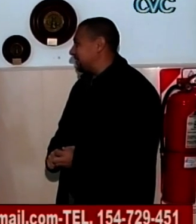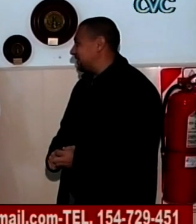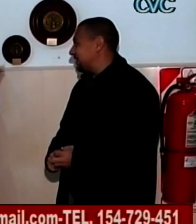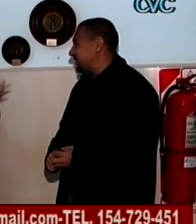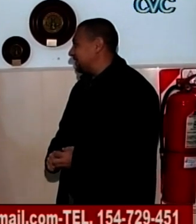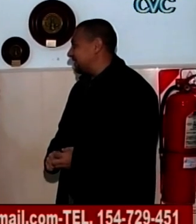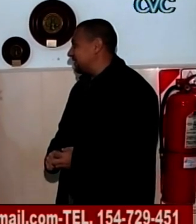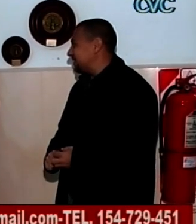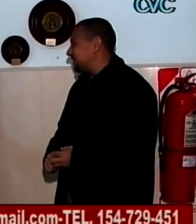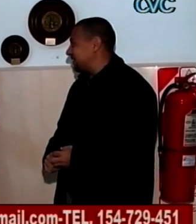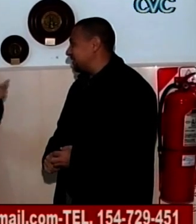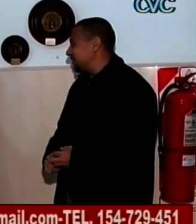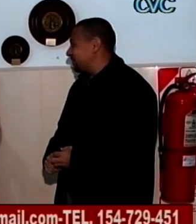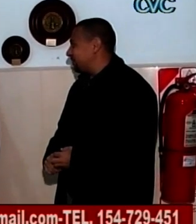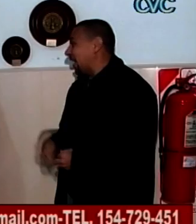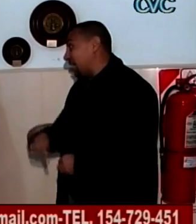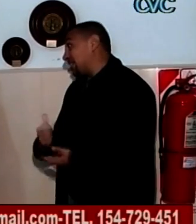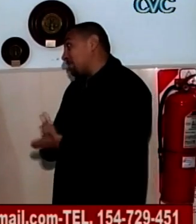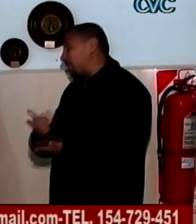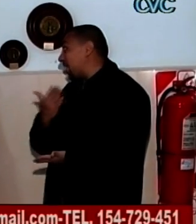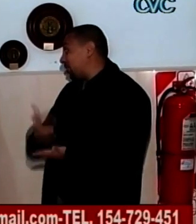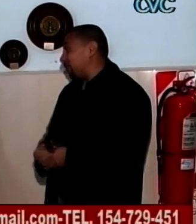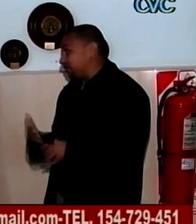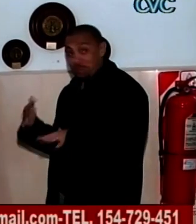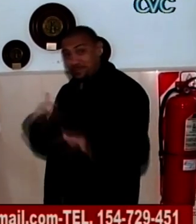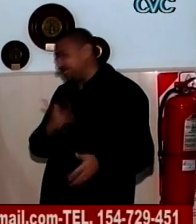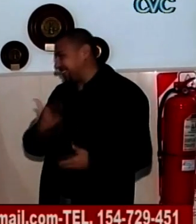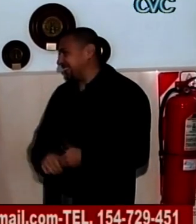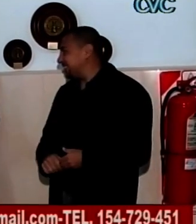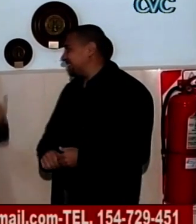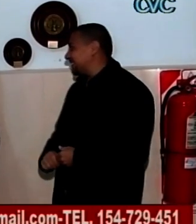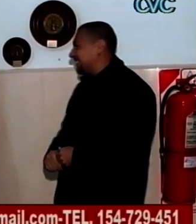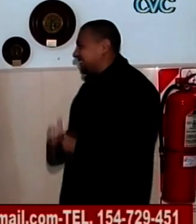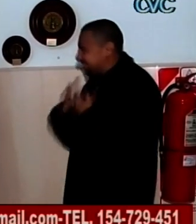estar con ustedes. Bueno, muchísimas gracias. Muchísimas gracias. Bueno, gracias a ustedes.